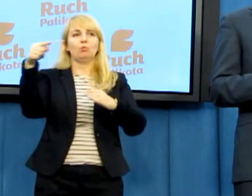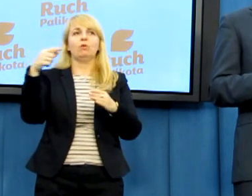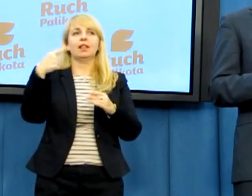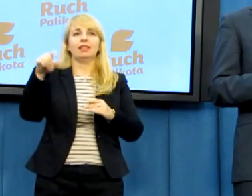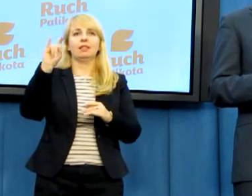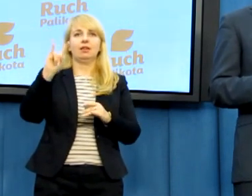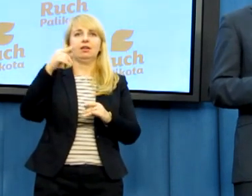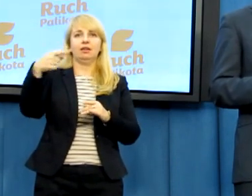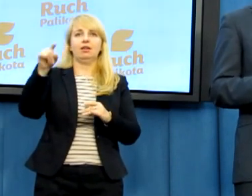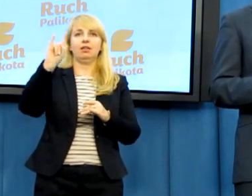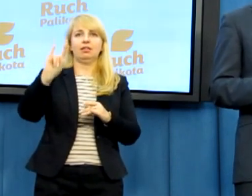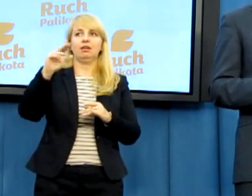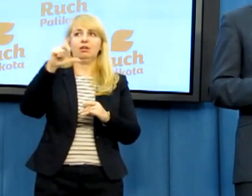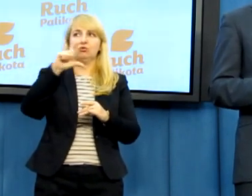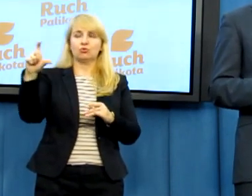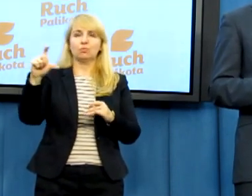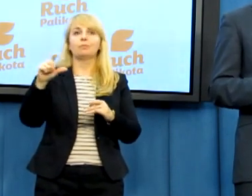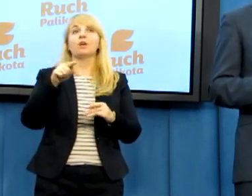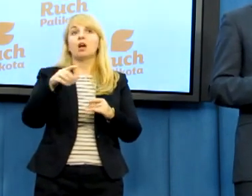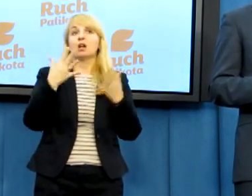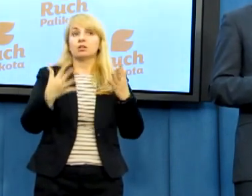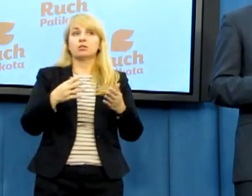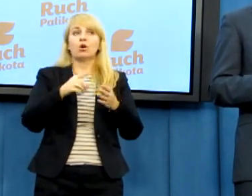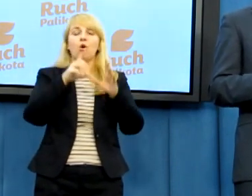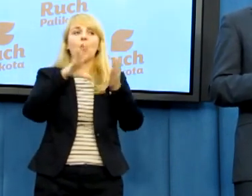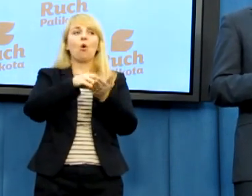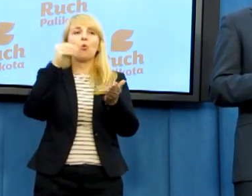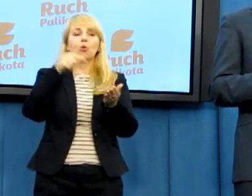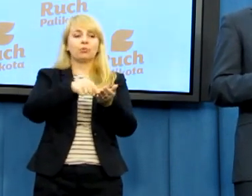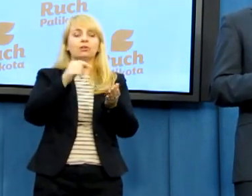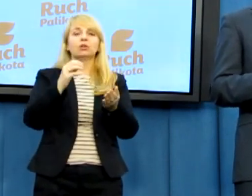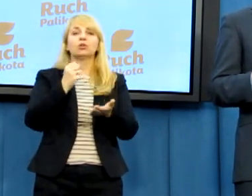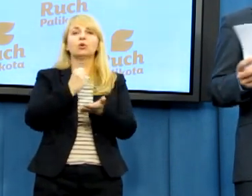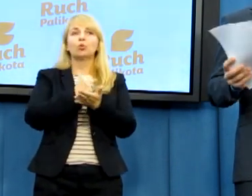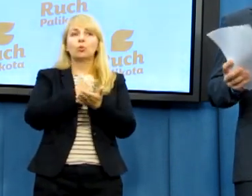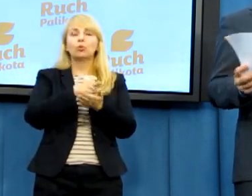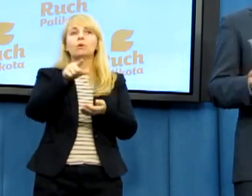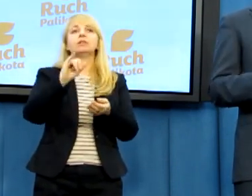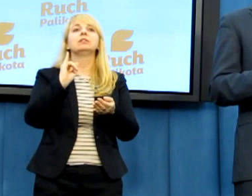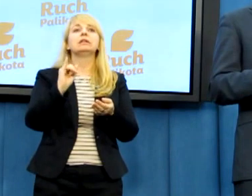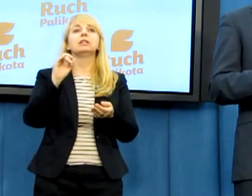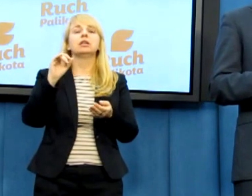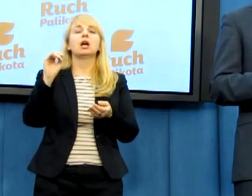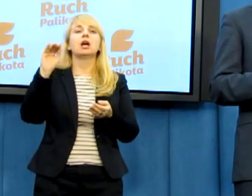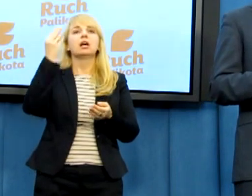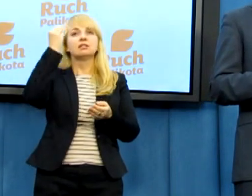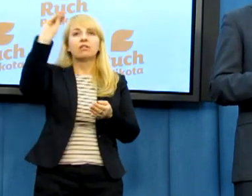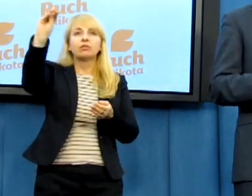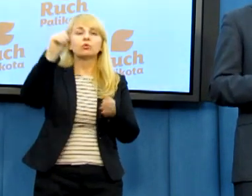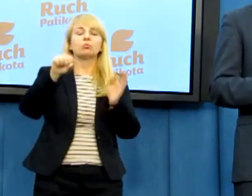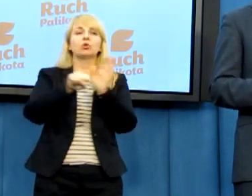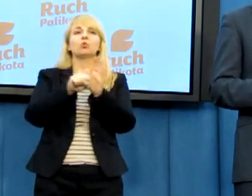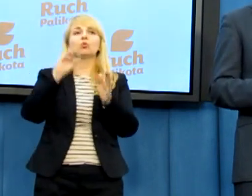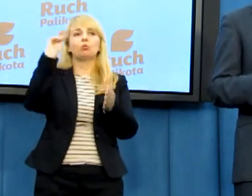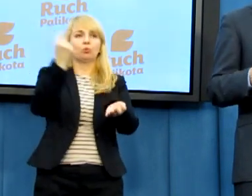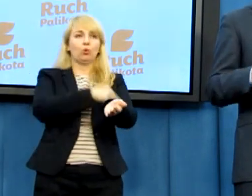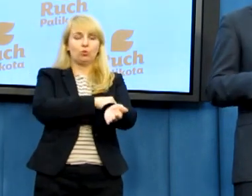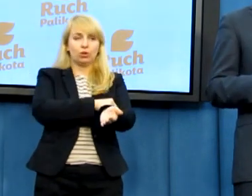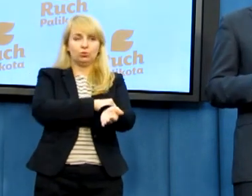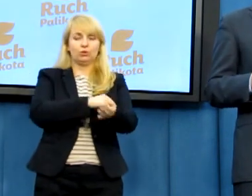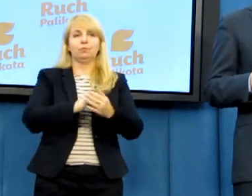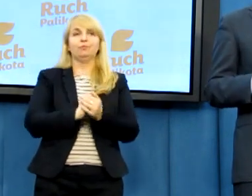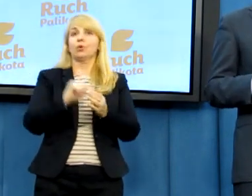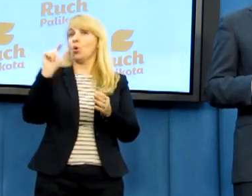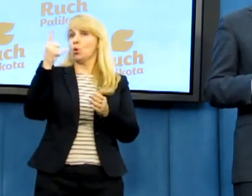i zawiadomienia do prokuratury przekażę państwu. No i kolejna sprawa, która mnie